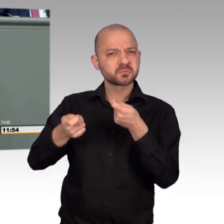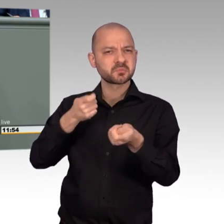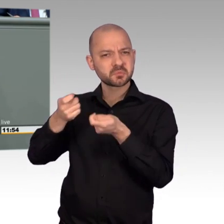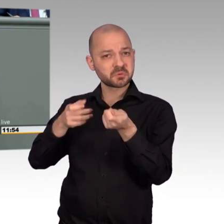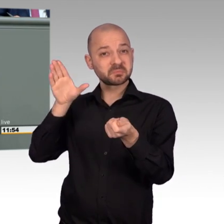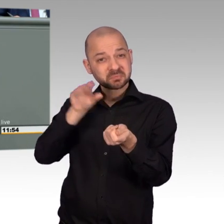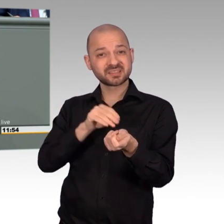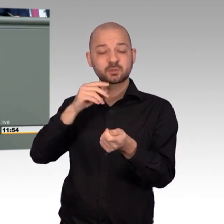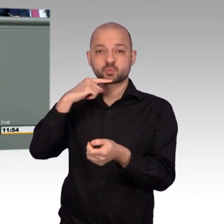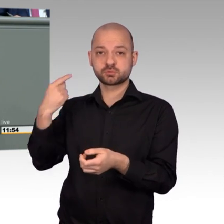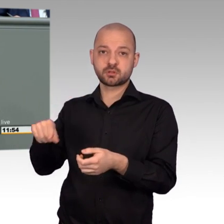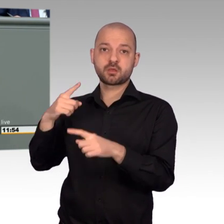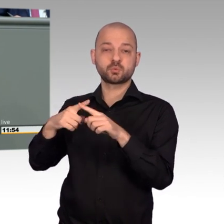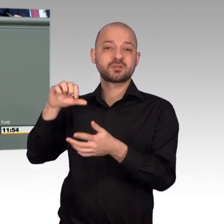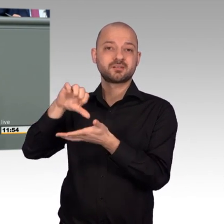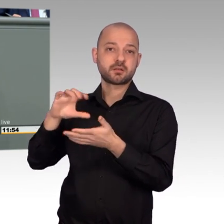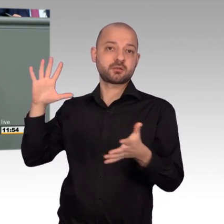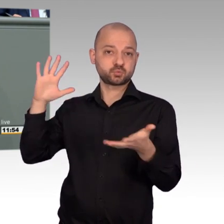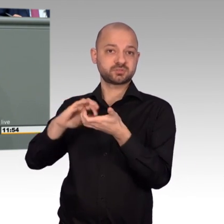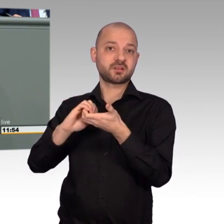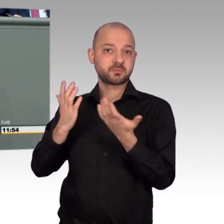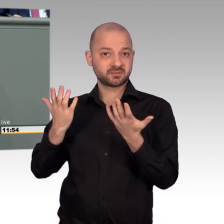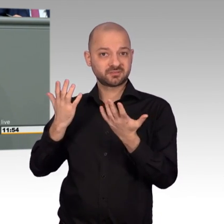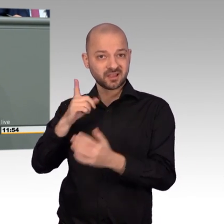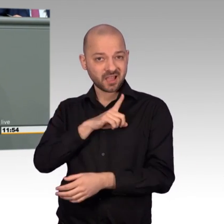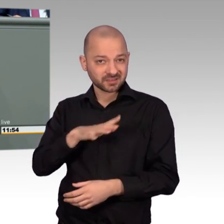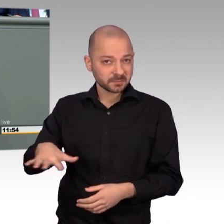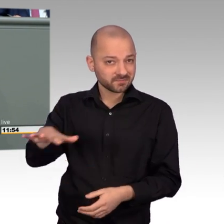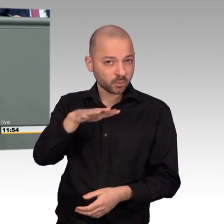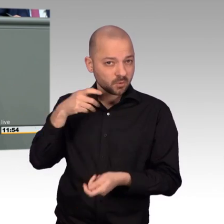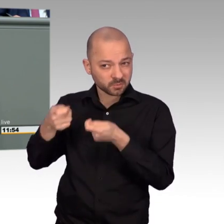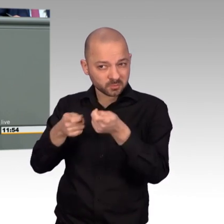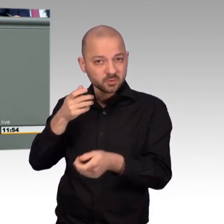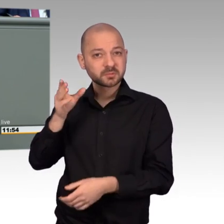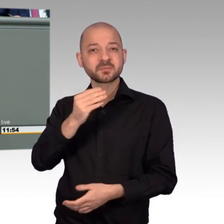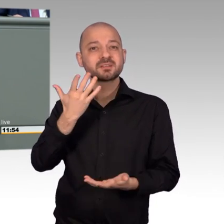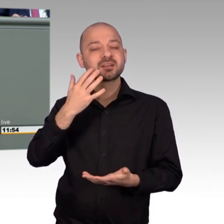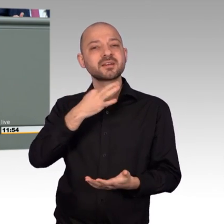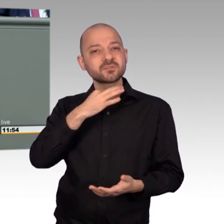hier zu stehen und kein kritisches Wort zu diesem Massenmörder zu sagen, wenn so verlogen, da kann auch nur die AfD sein.